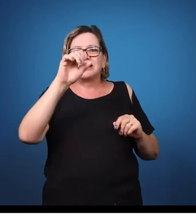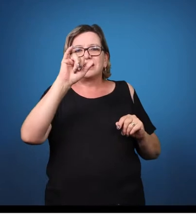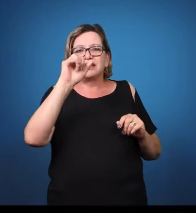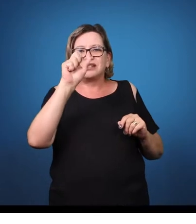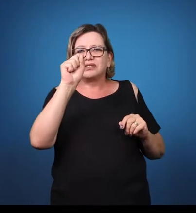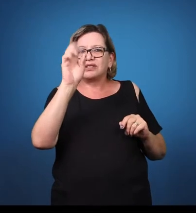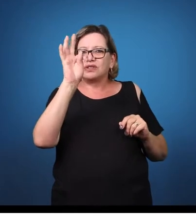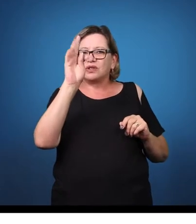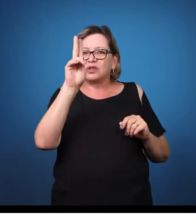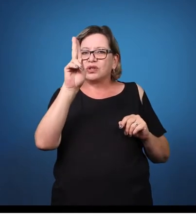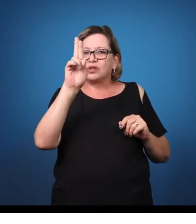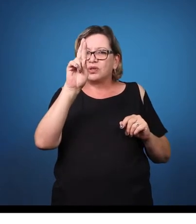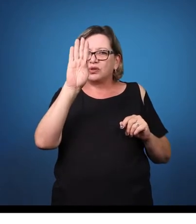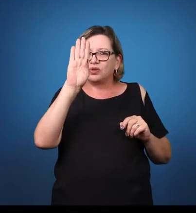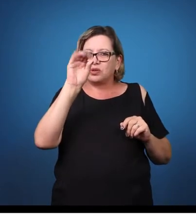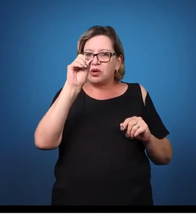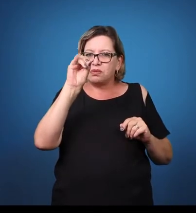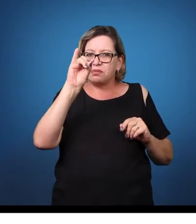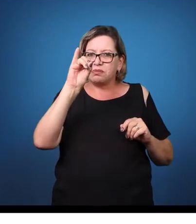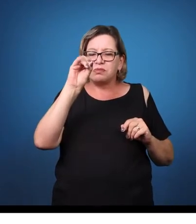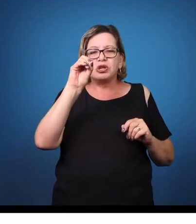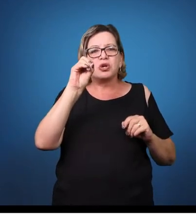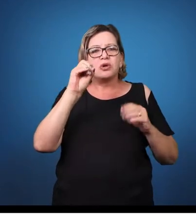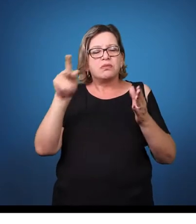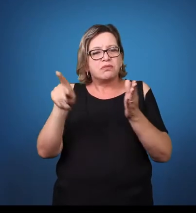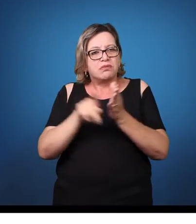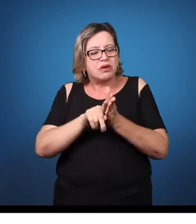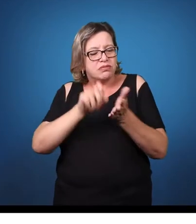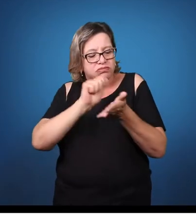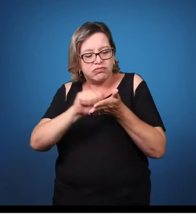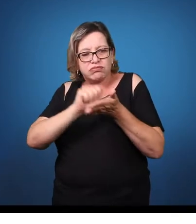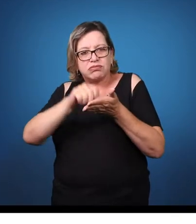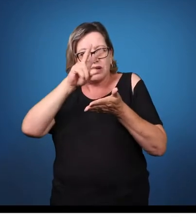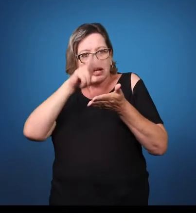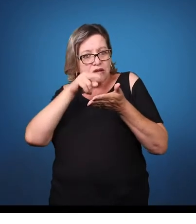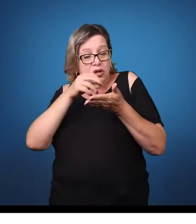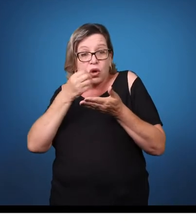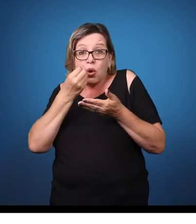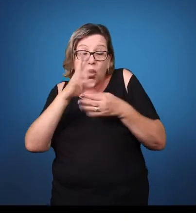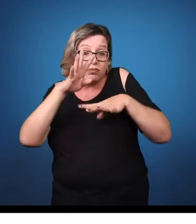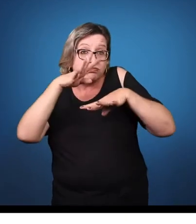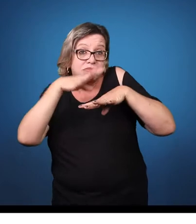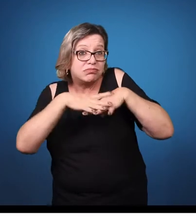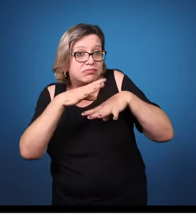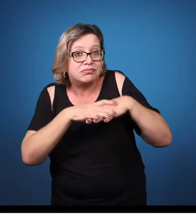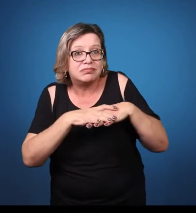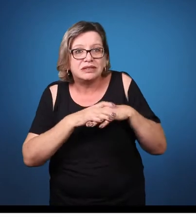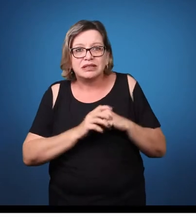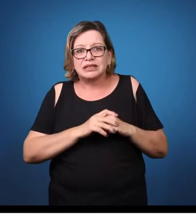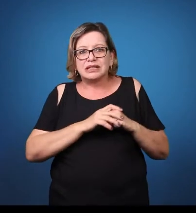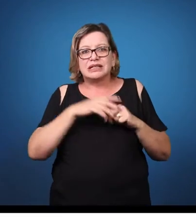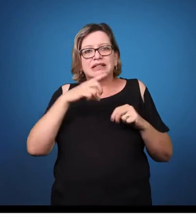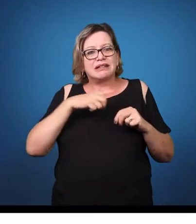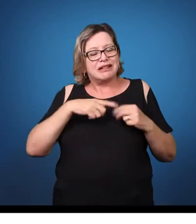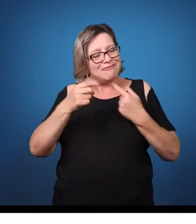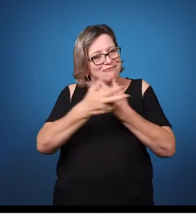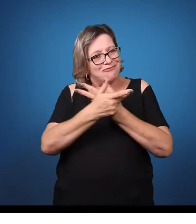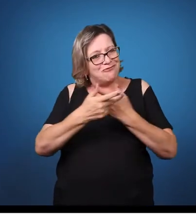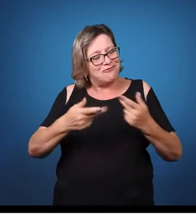vários distúrbios que comprometem a aprendizagem. O distúrbio de ortografia, que a gente chama de desortografia,